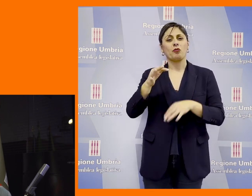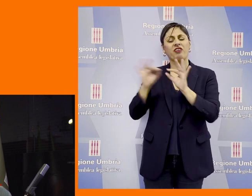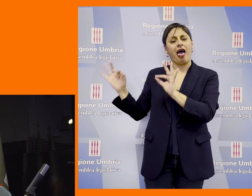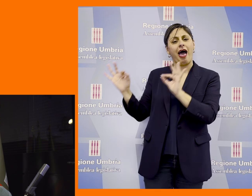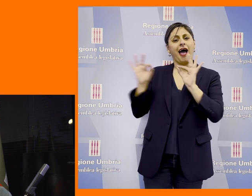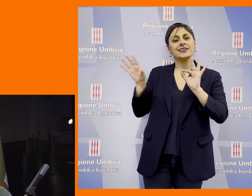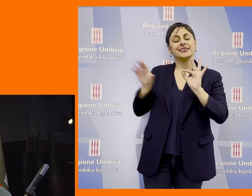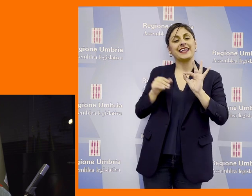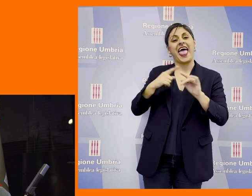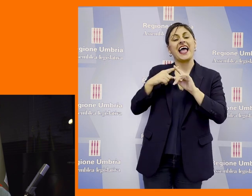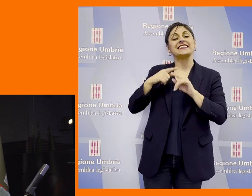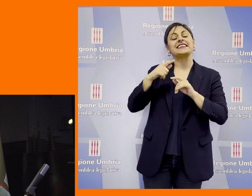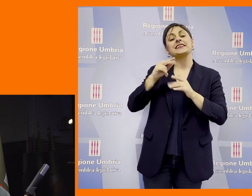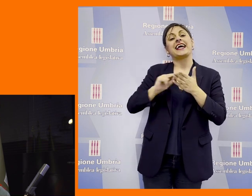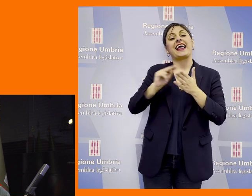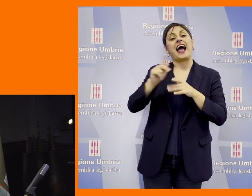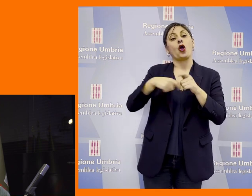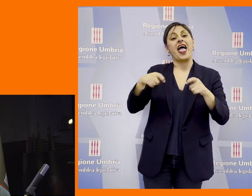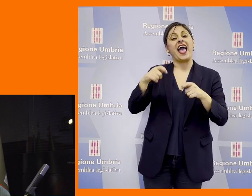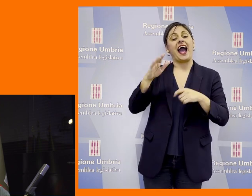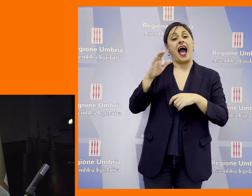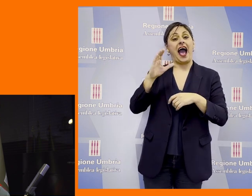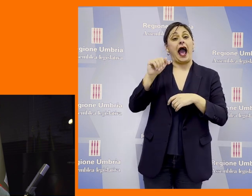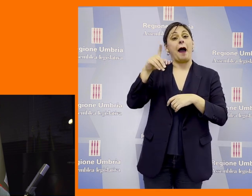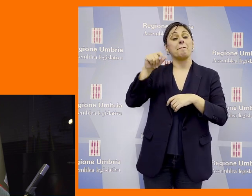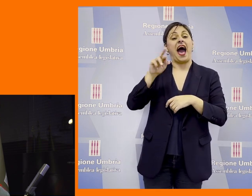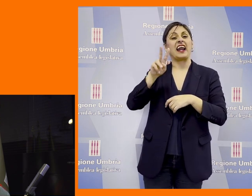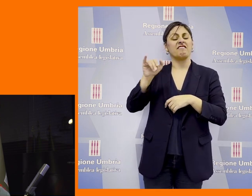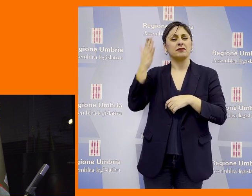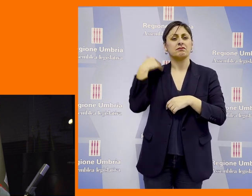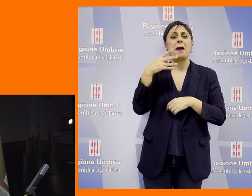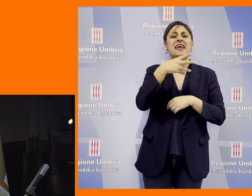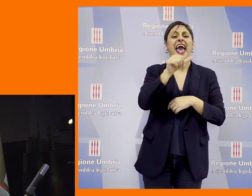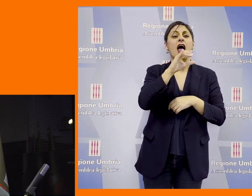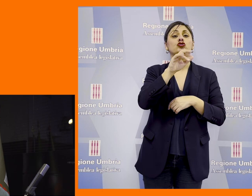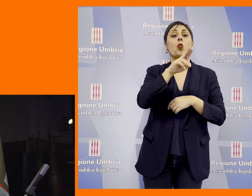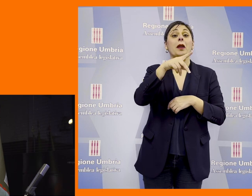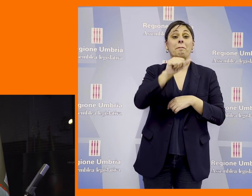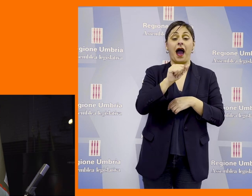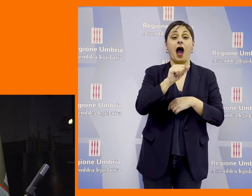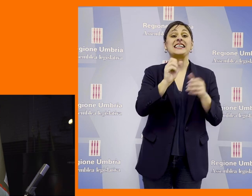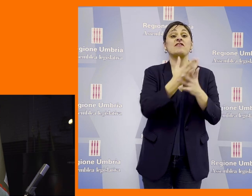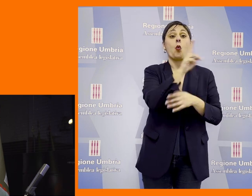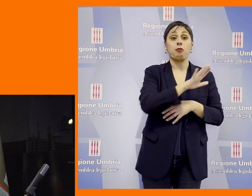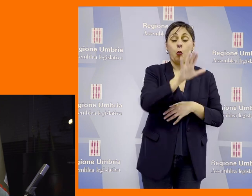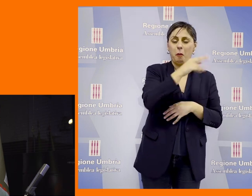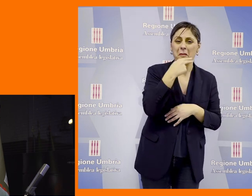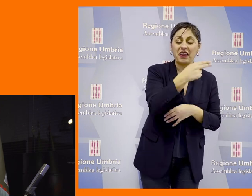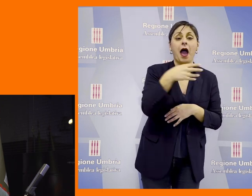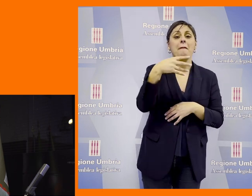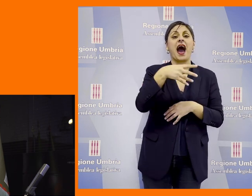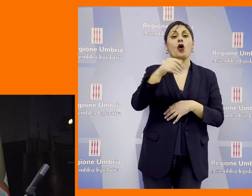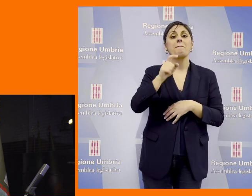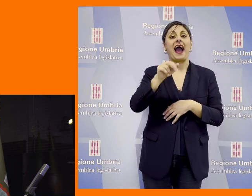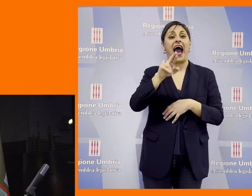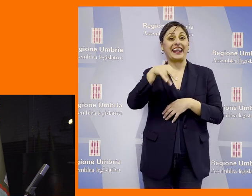le parole dell'ex segretario della Lega Caparvi che bollò Michela Sciurpa nominata a Sviluppo Umbria Marco